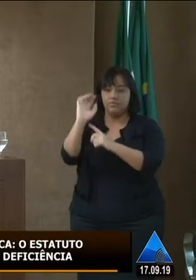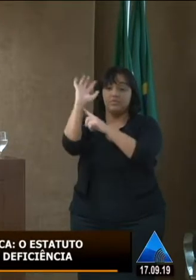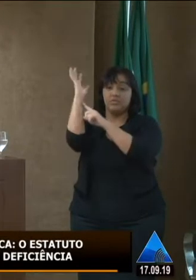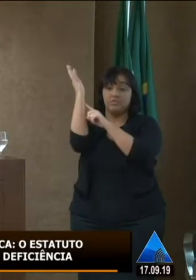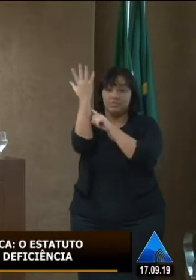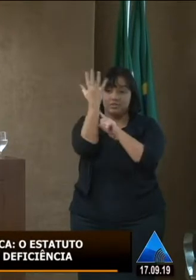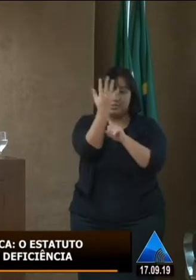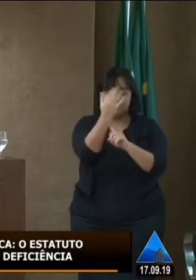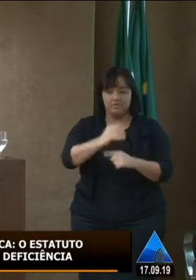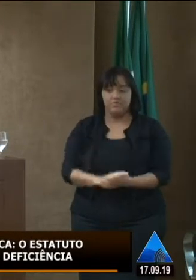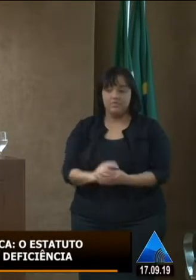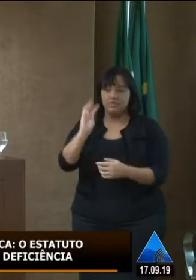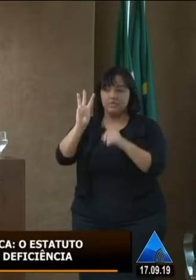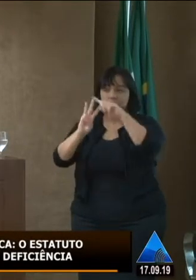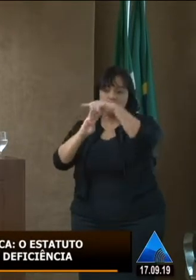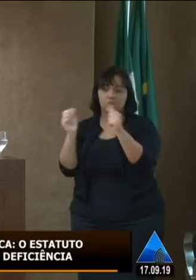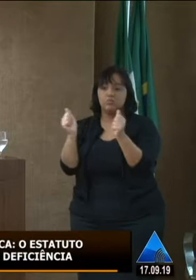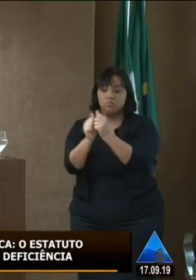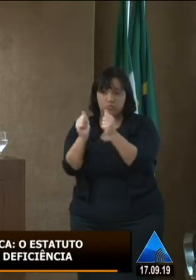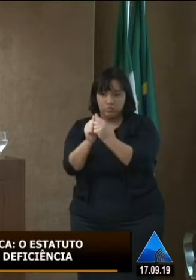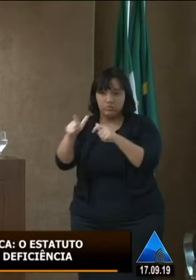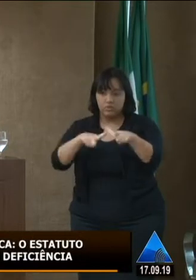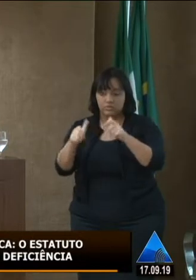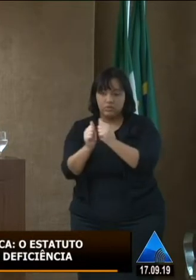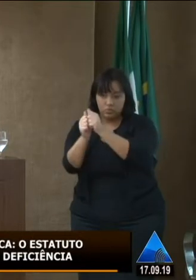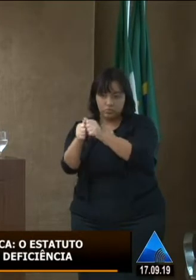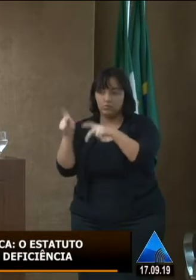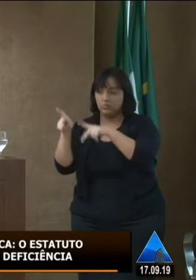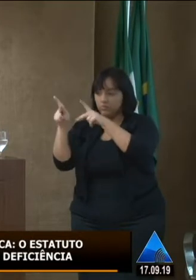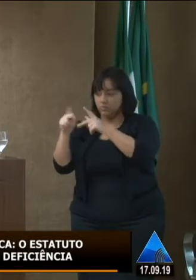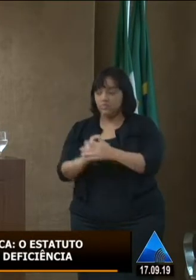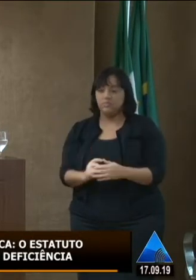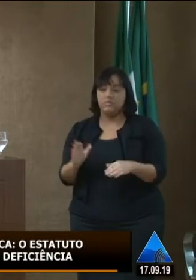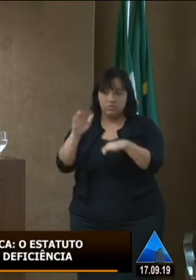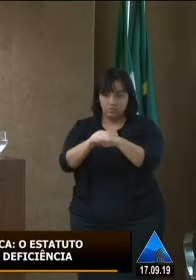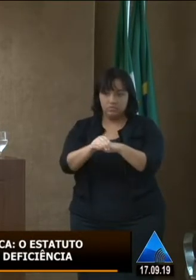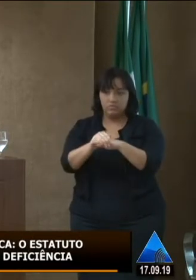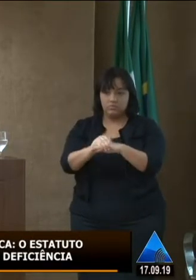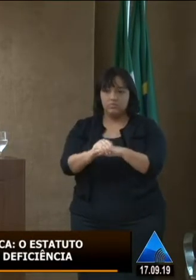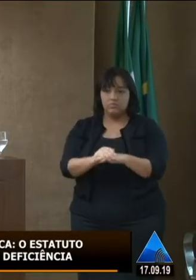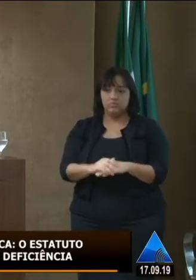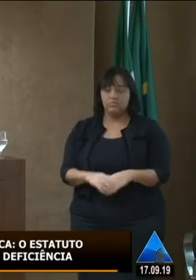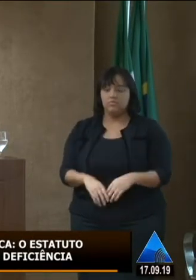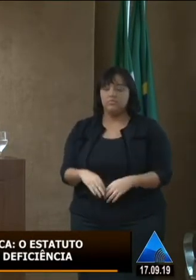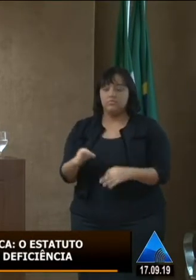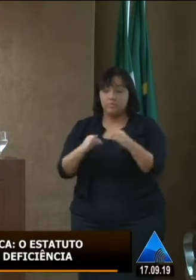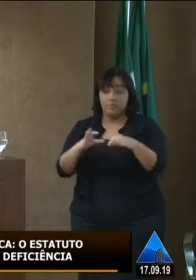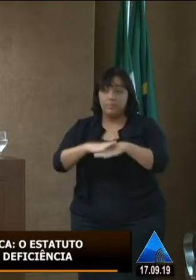núcleos trabalham em conjunto nessa perspectiva da inclusão, de uma forma mais ampla,